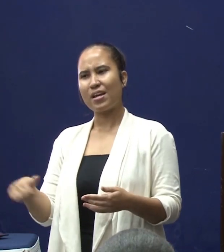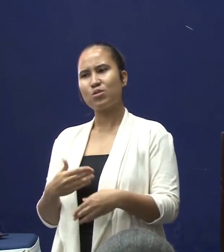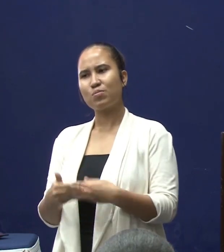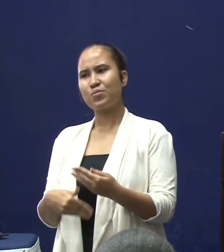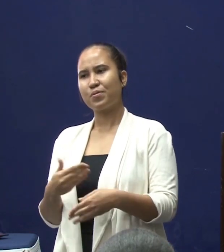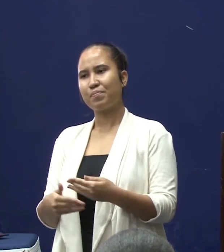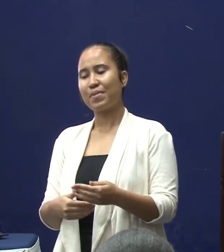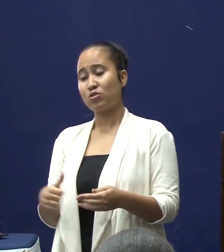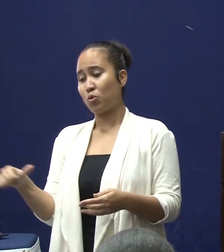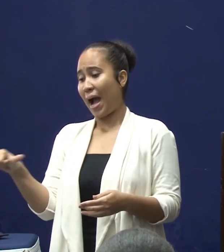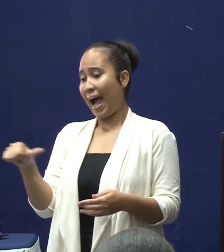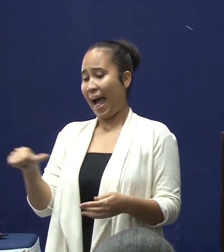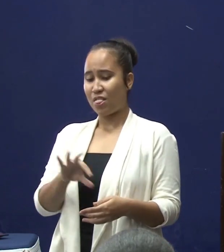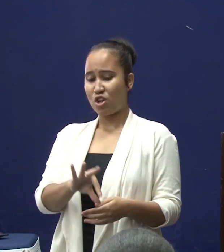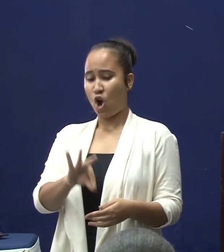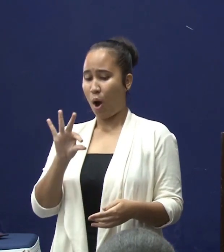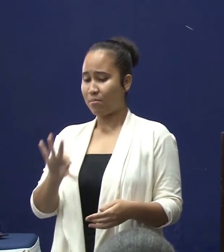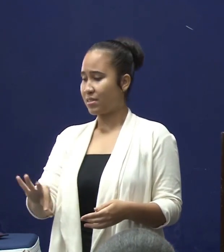aantal andere opties.